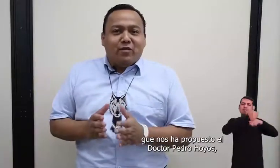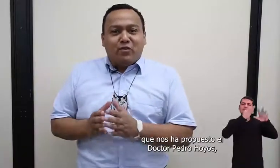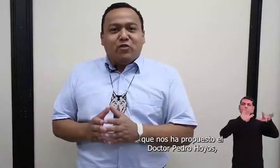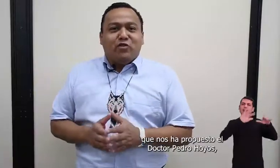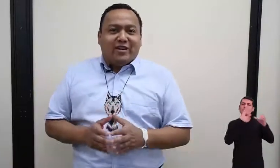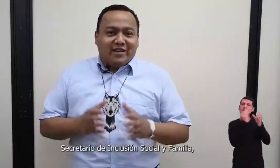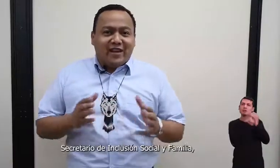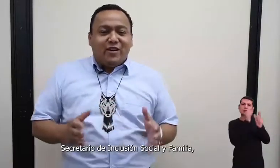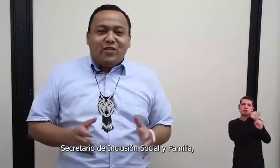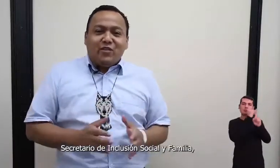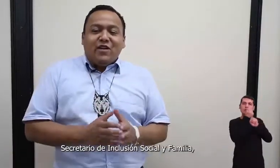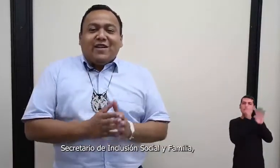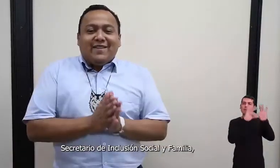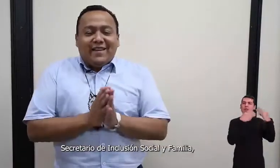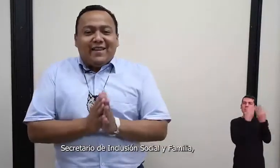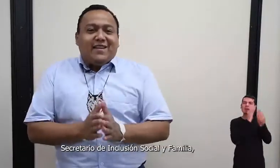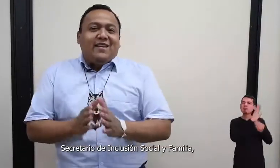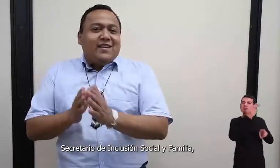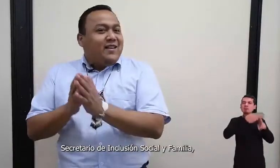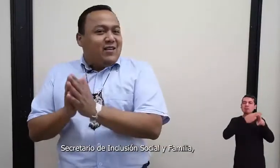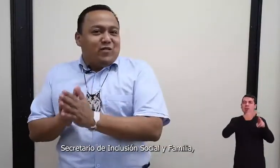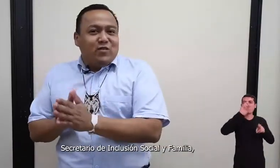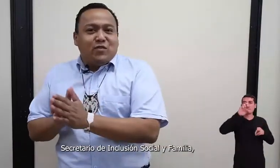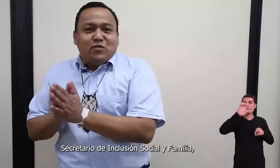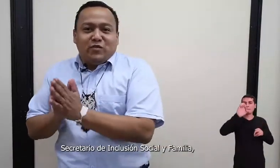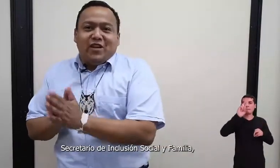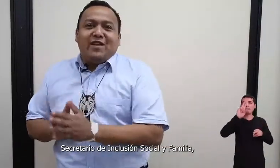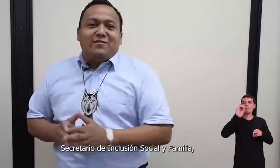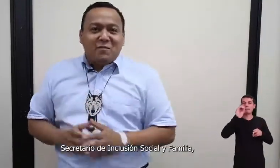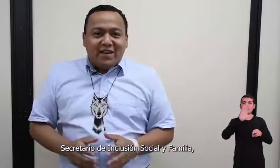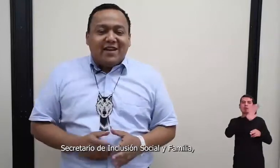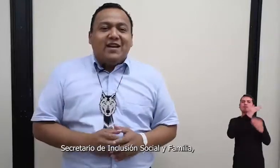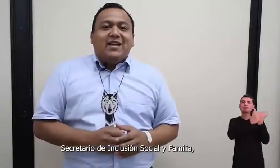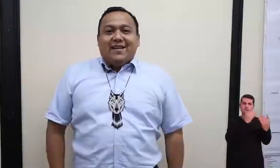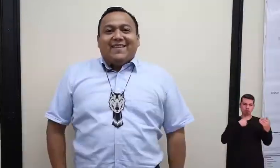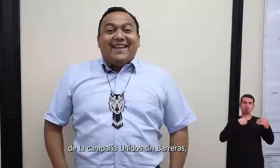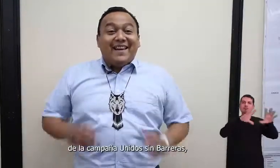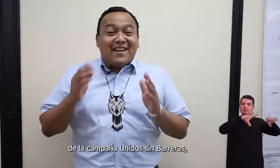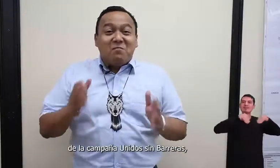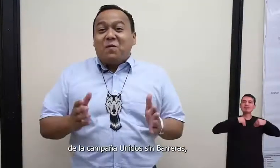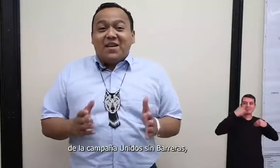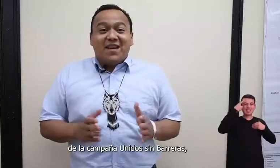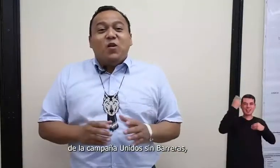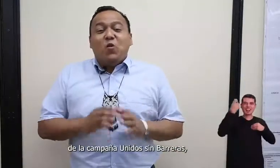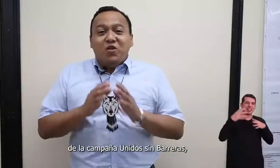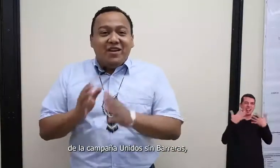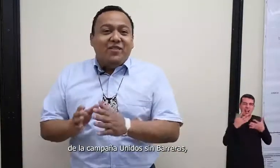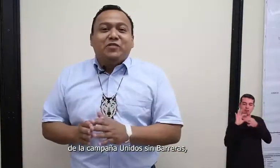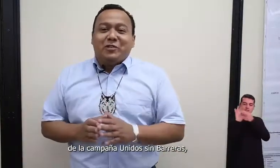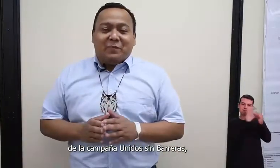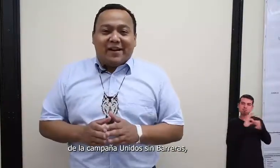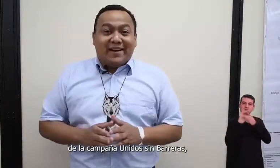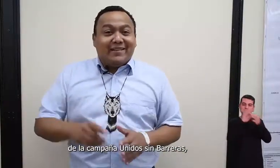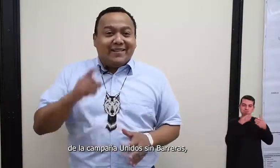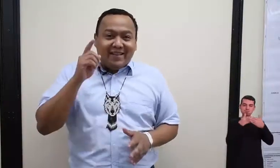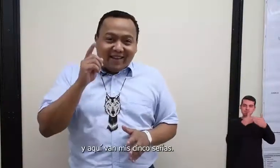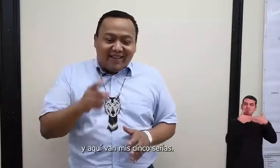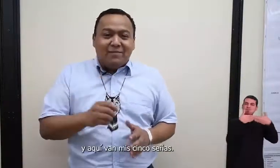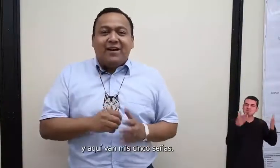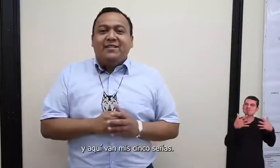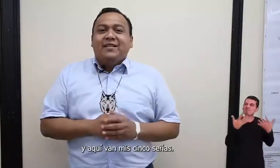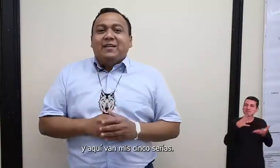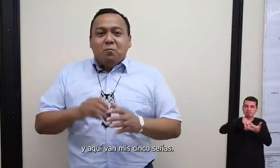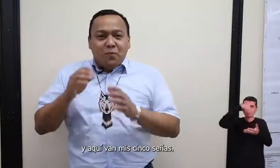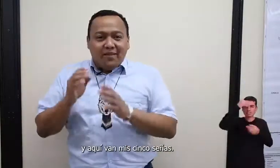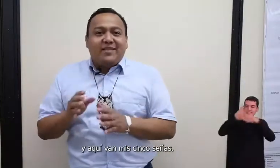Pedro Hoyos, secretario de Inclusión Social y Familia, de la campaña Unidos sin Barreras. Y